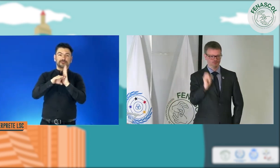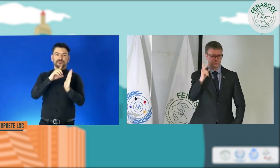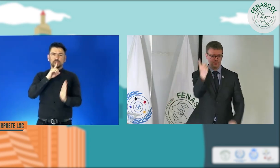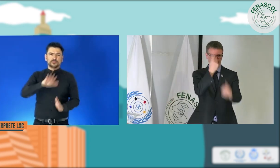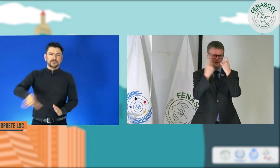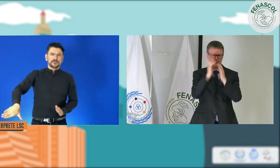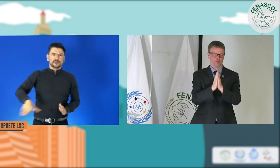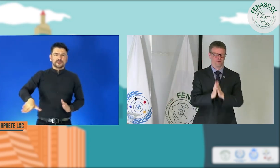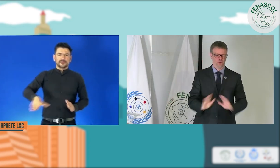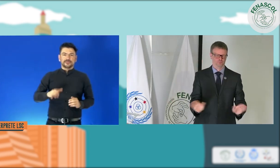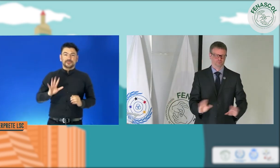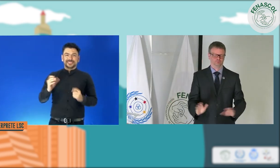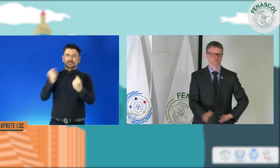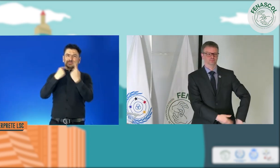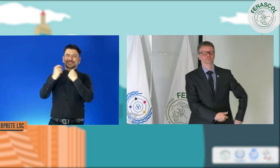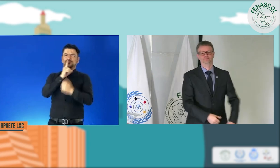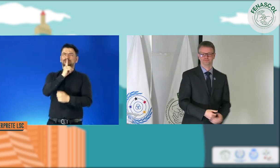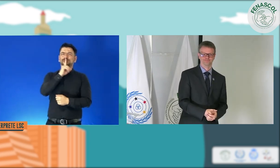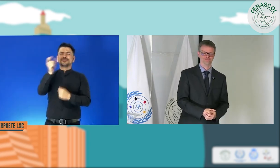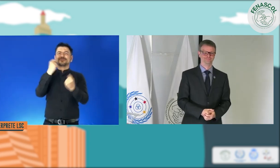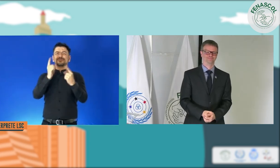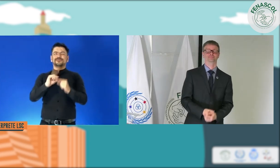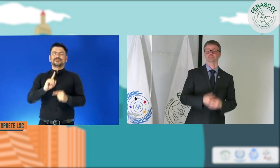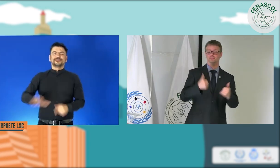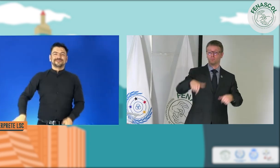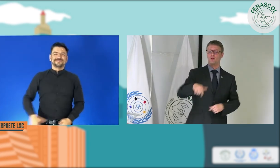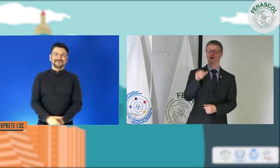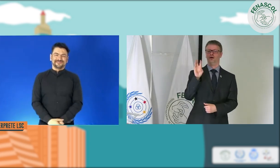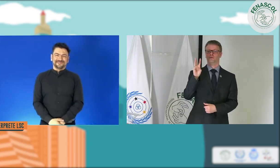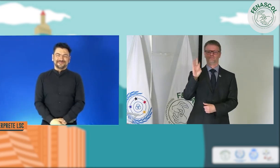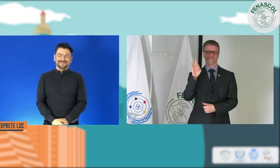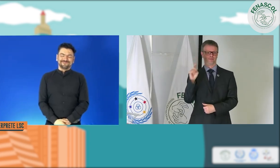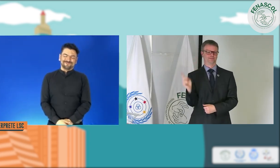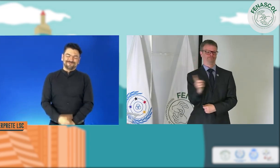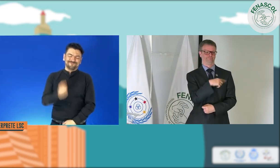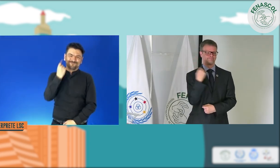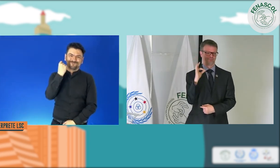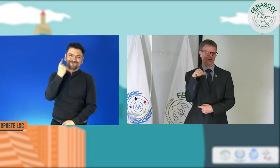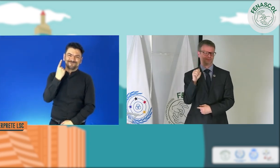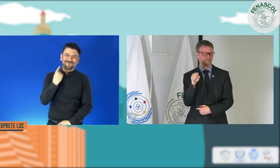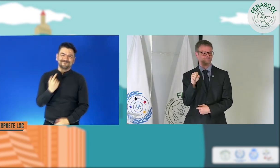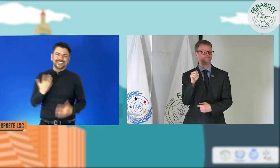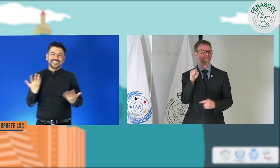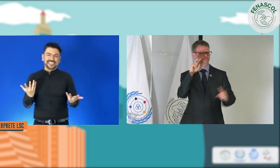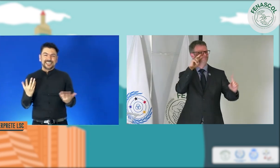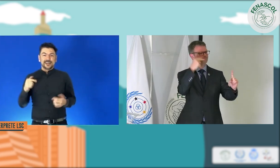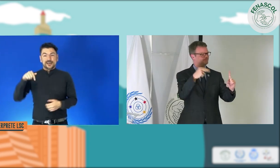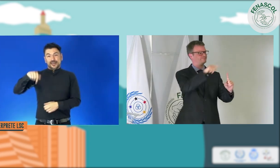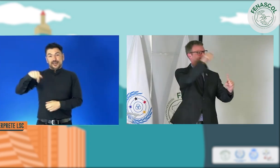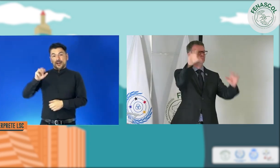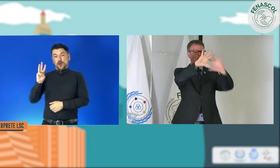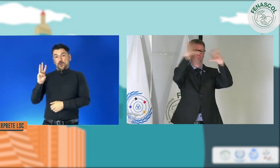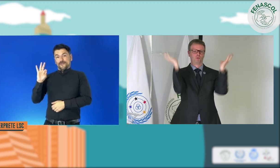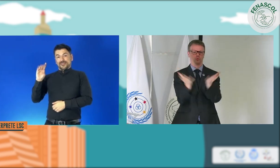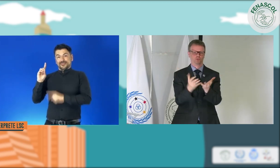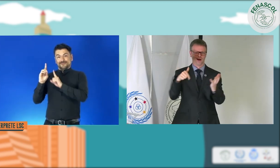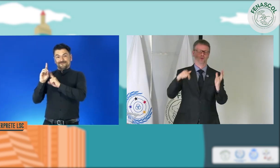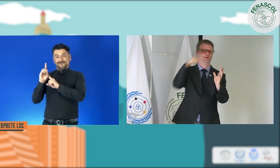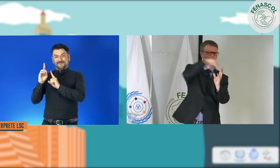no tenemos el servicio 24-7 como ustedes, entonces casi nunca lo comento. Es algo que me vergüenza bastante. Además, desde la Federación